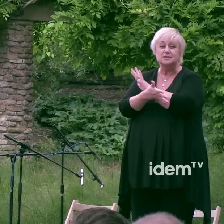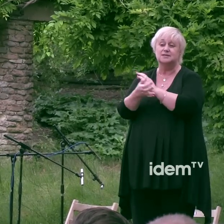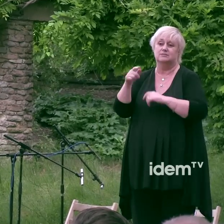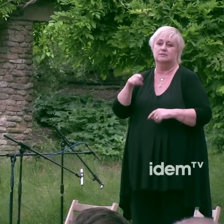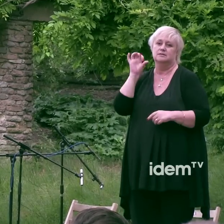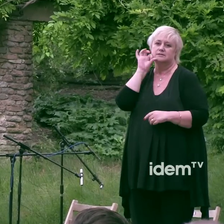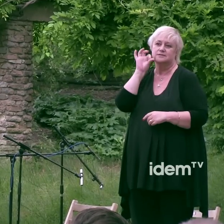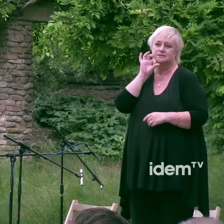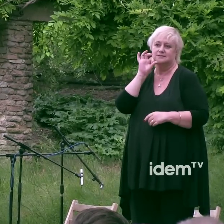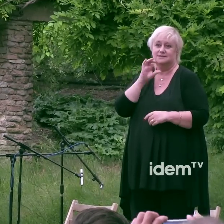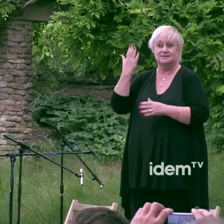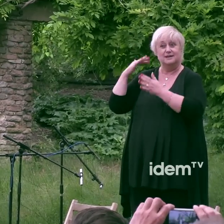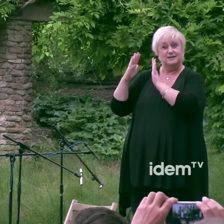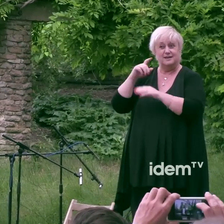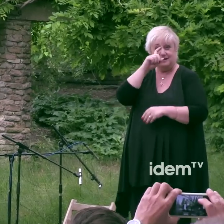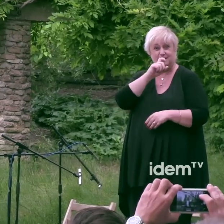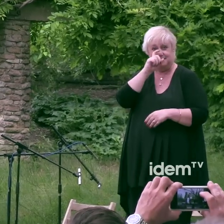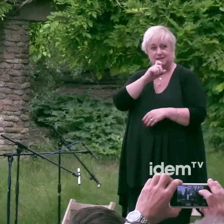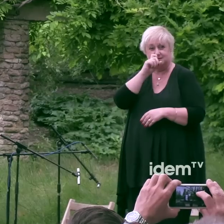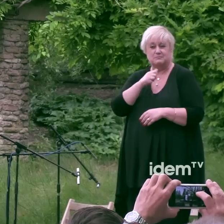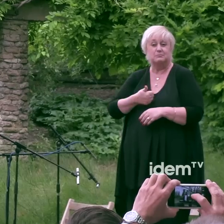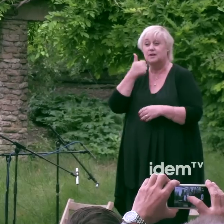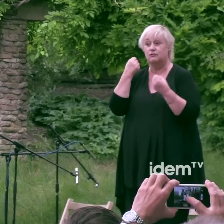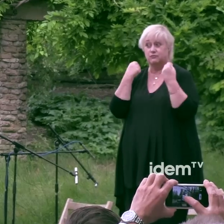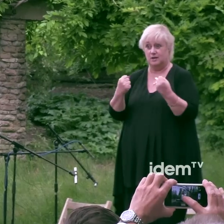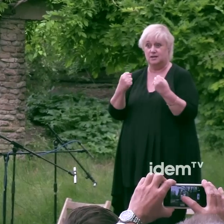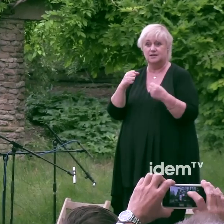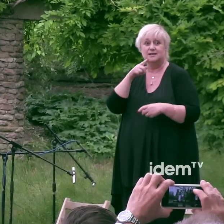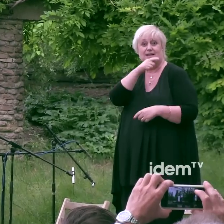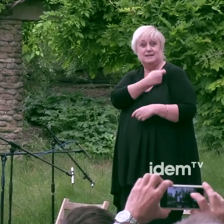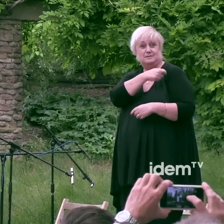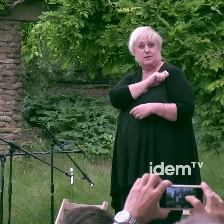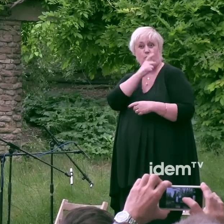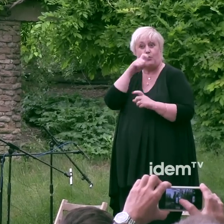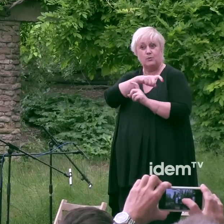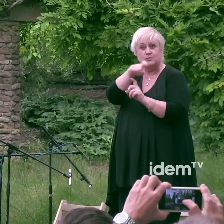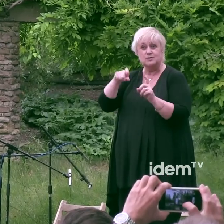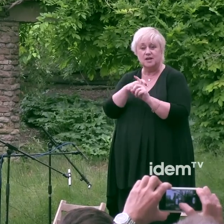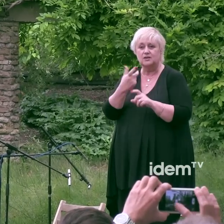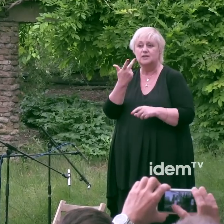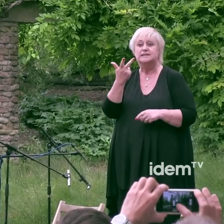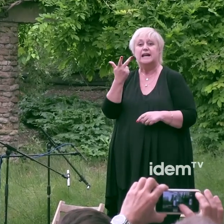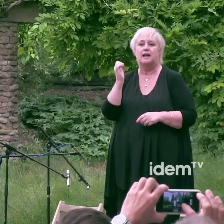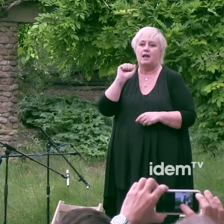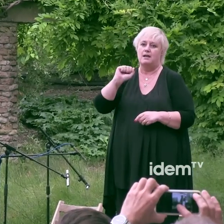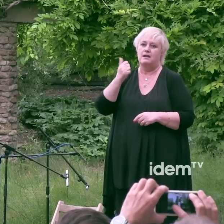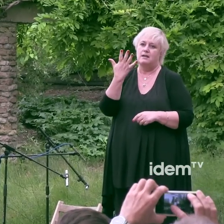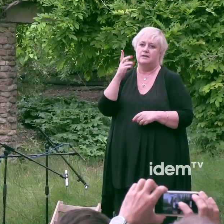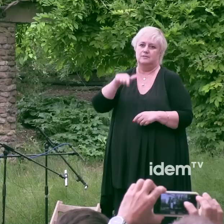En aquells anys, els més devastadors de l'epidèmia, a l'estat espanyol morien anualment entre 3 i 5.000 persones.